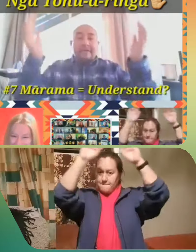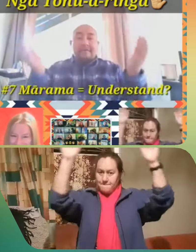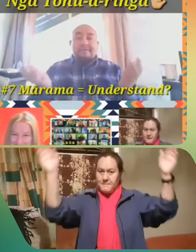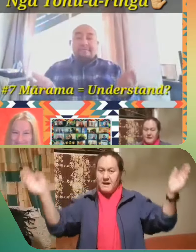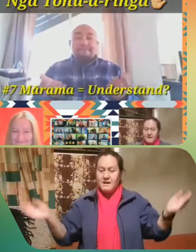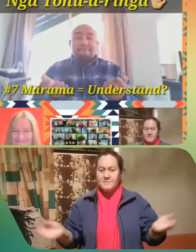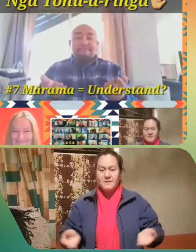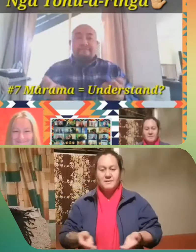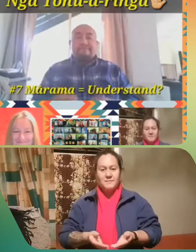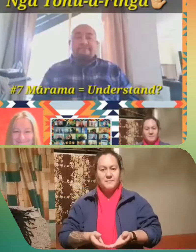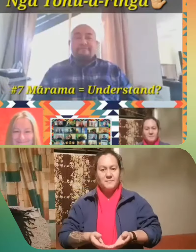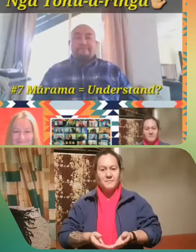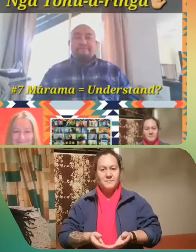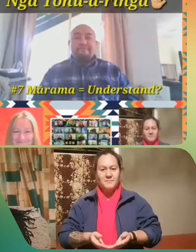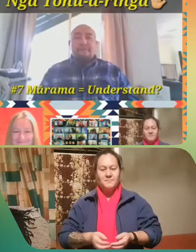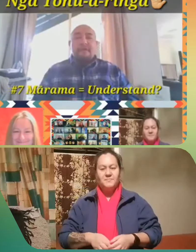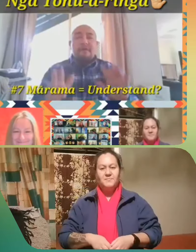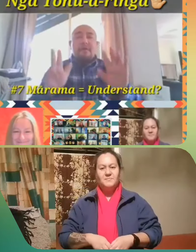Mārama.